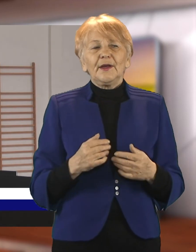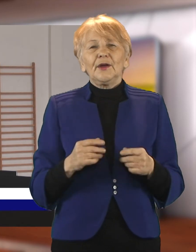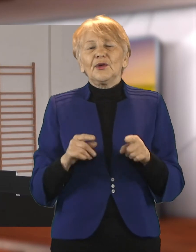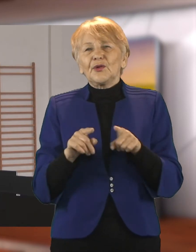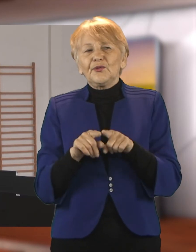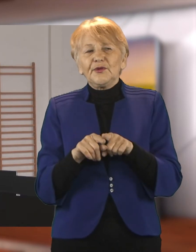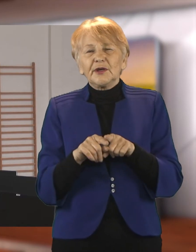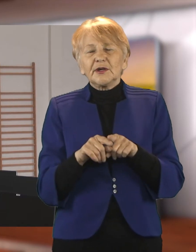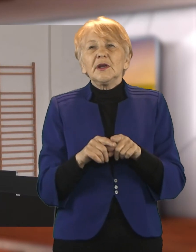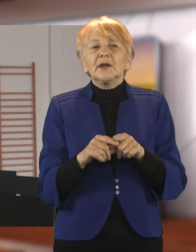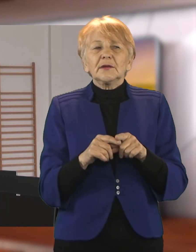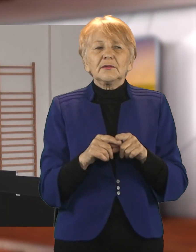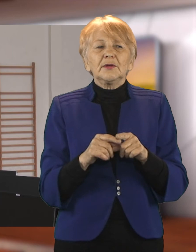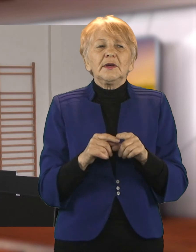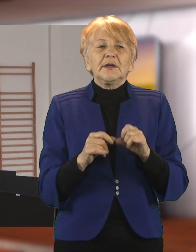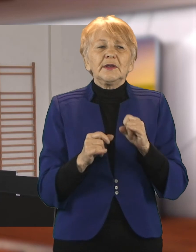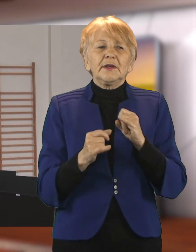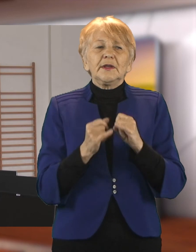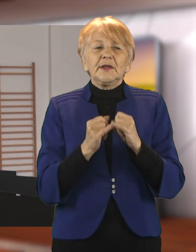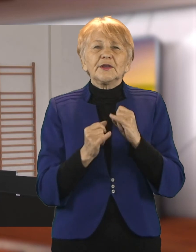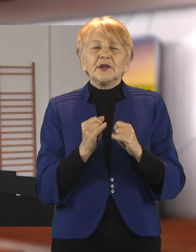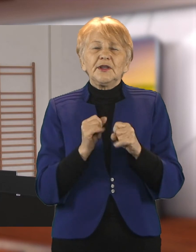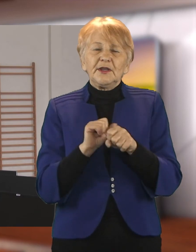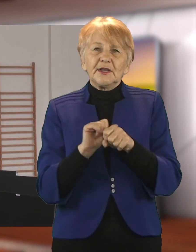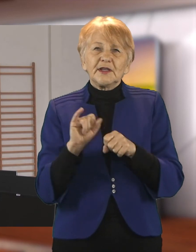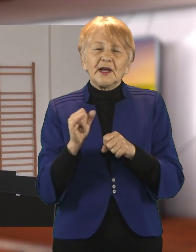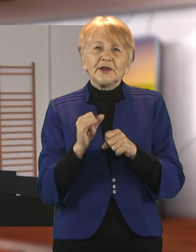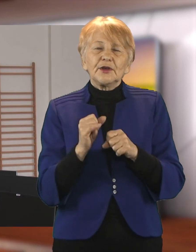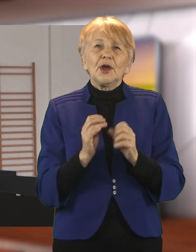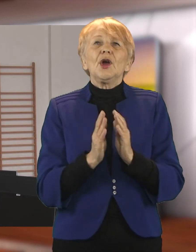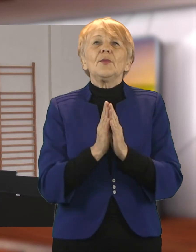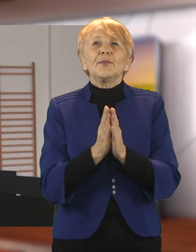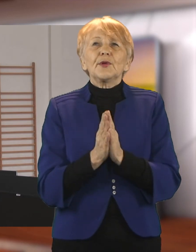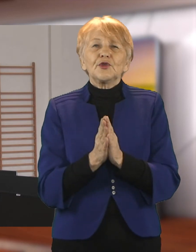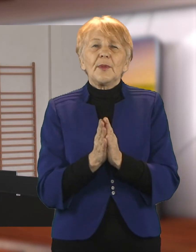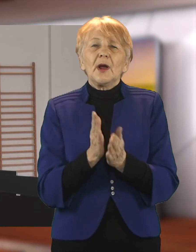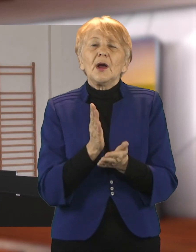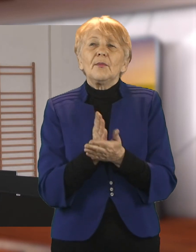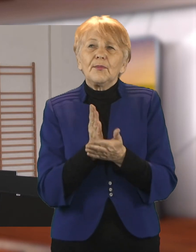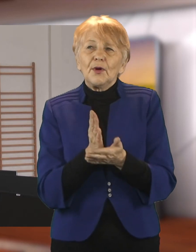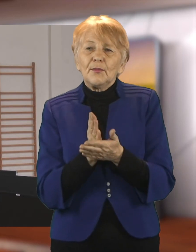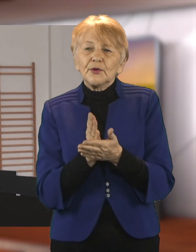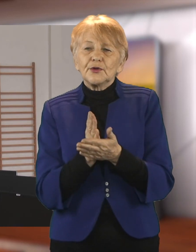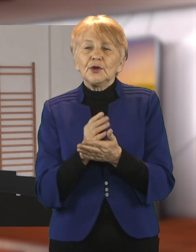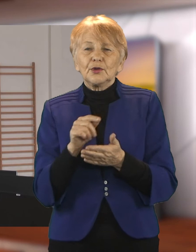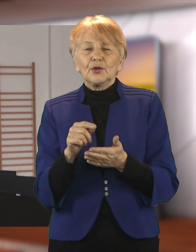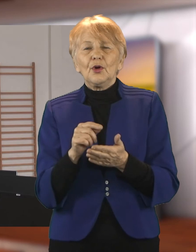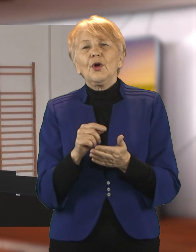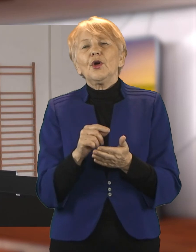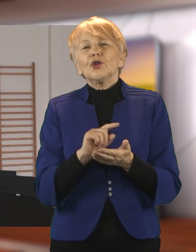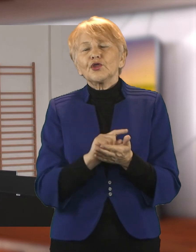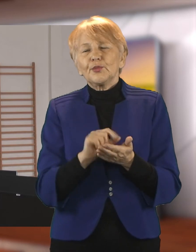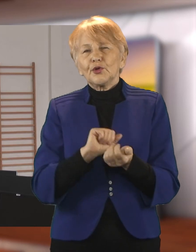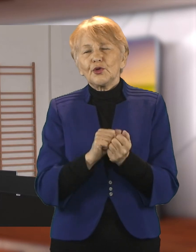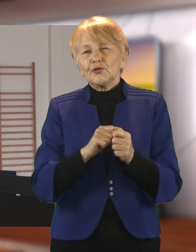oprócz sprzętu, jeżeli wpłynie jakaś prośba do naszej firmy o jakąś pomoc. Wszystkie prośby są